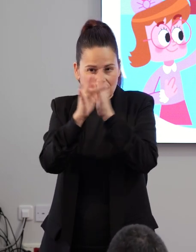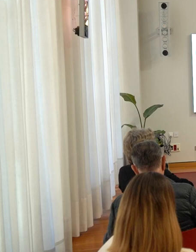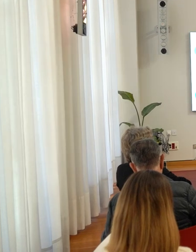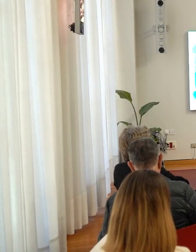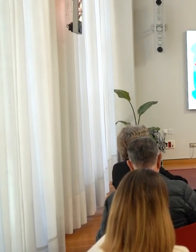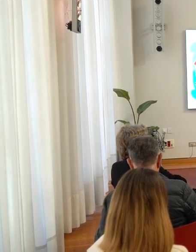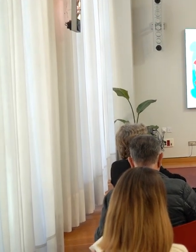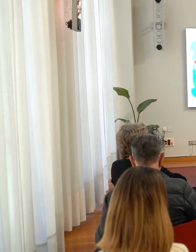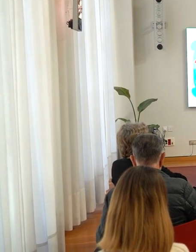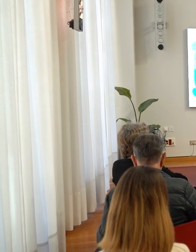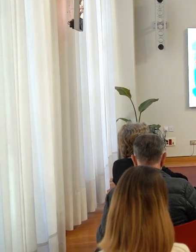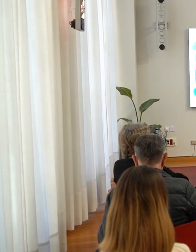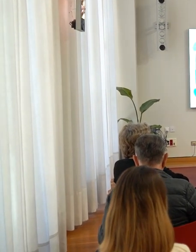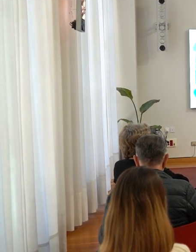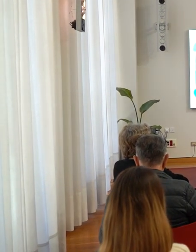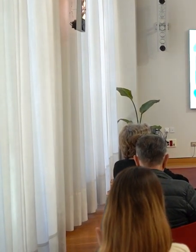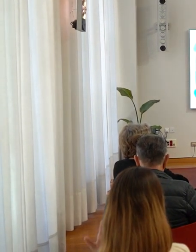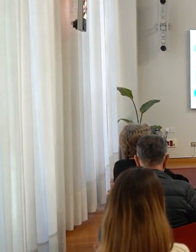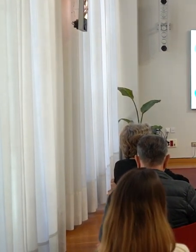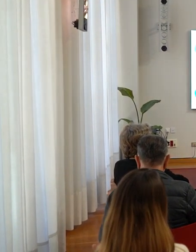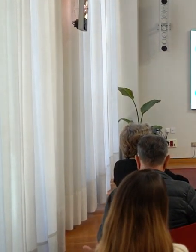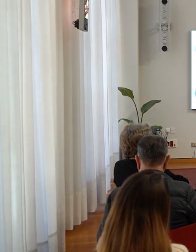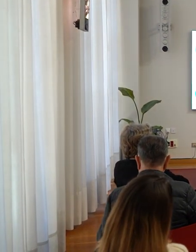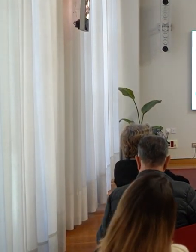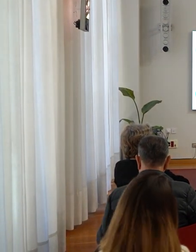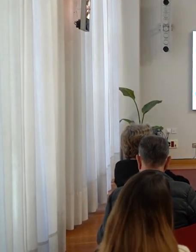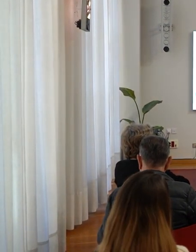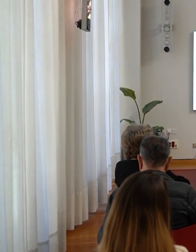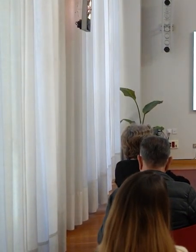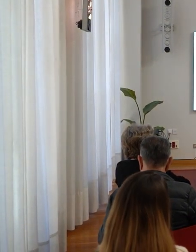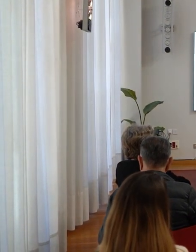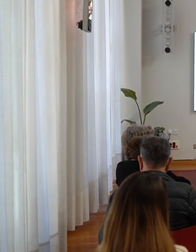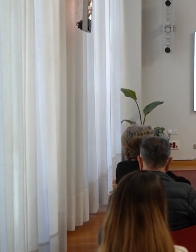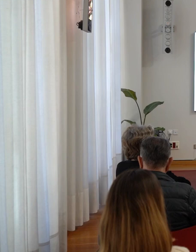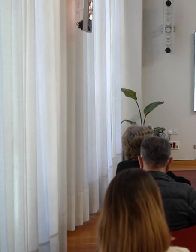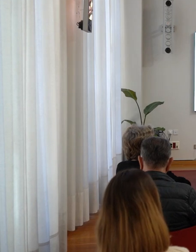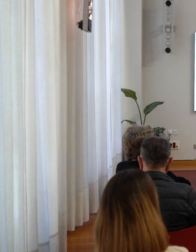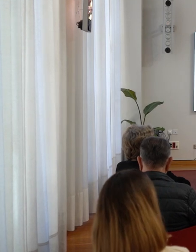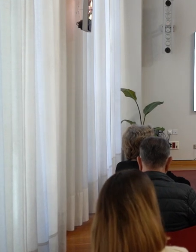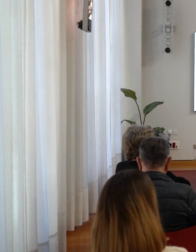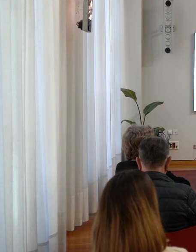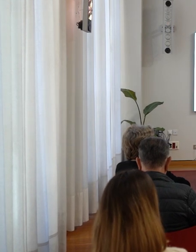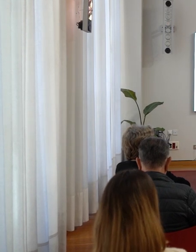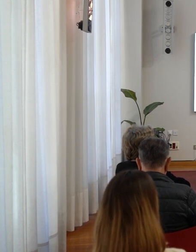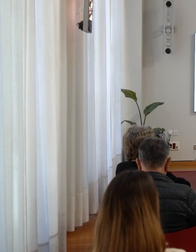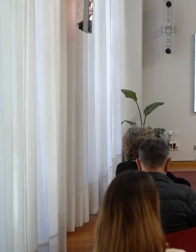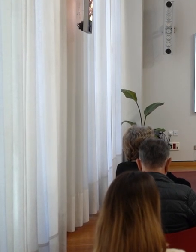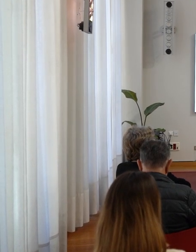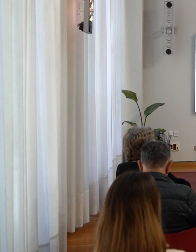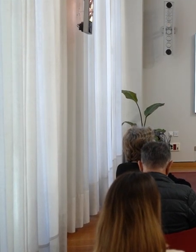en el medio escolar. Este proyecto se va desarrollando, se viene desarrollando desde el año